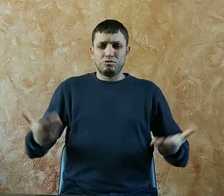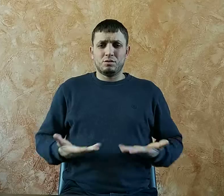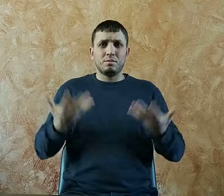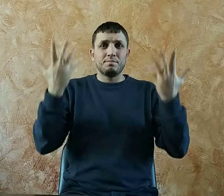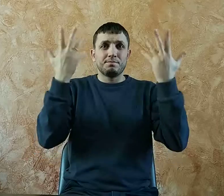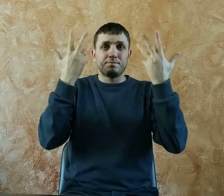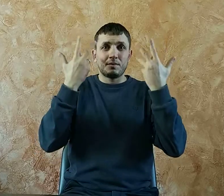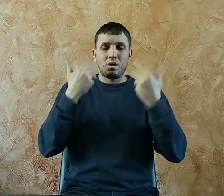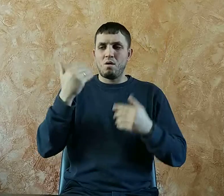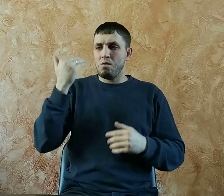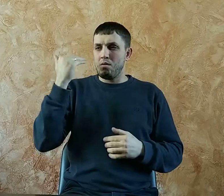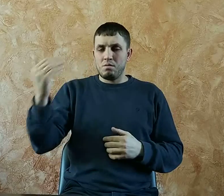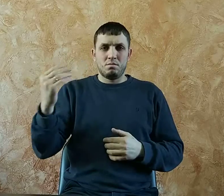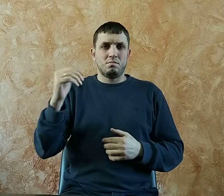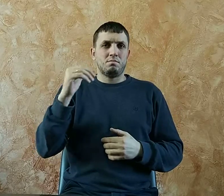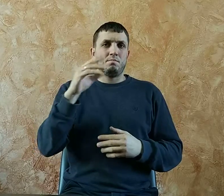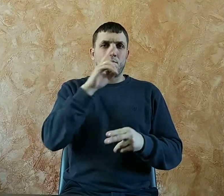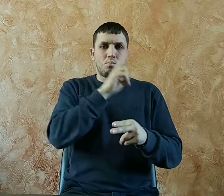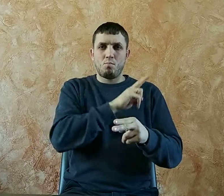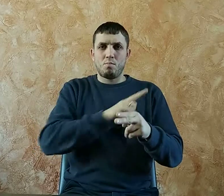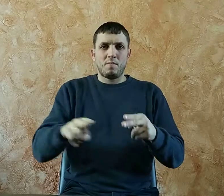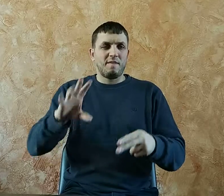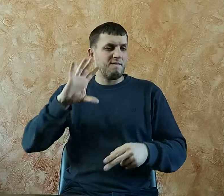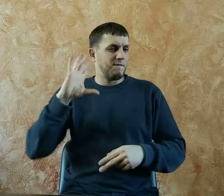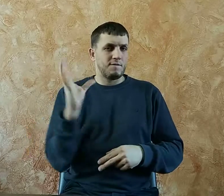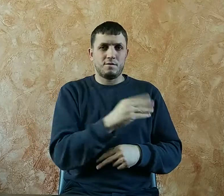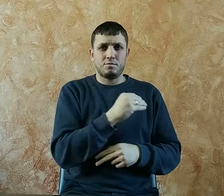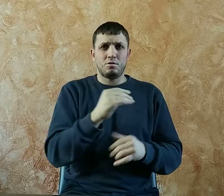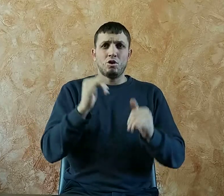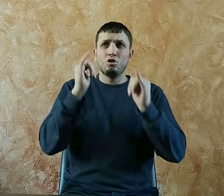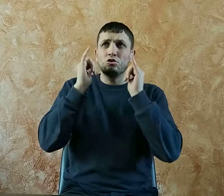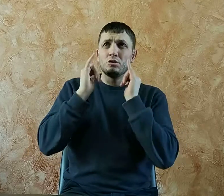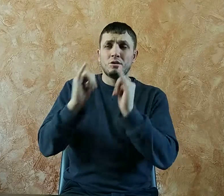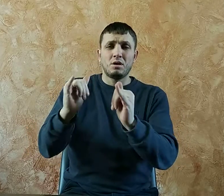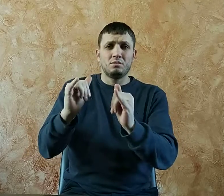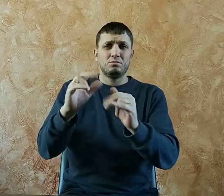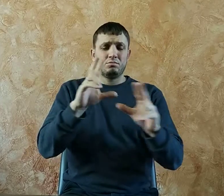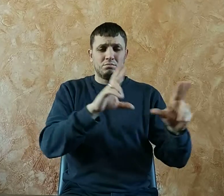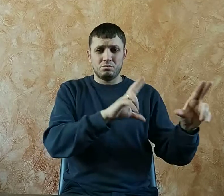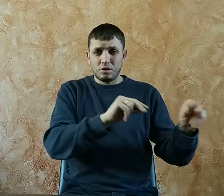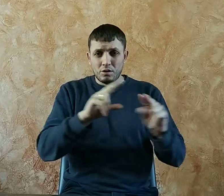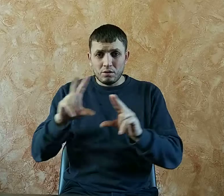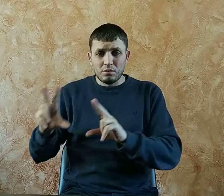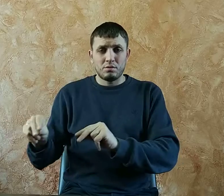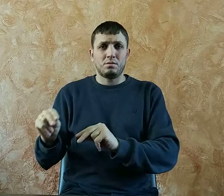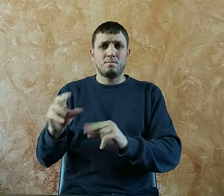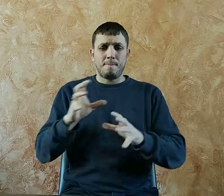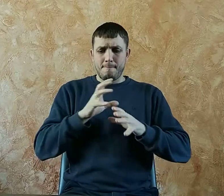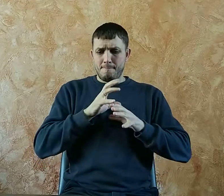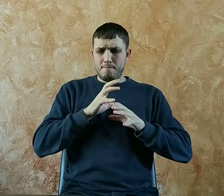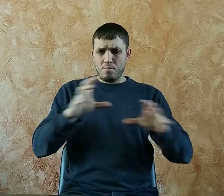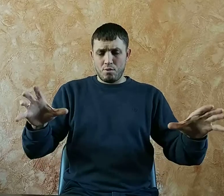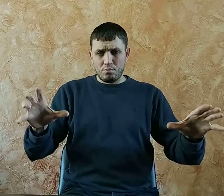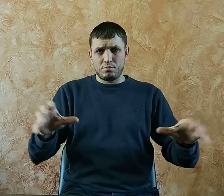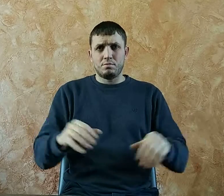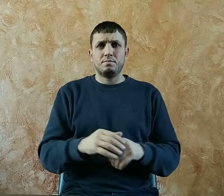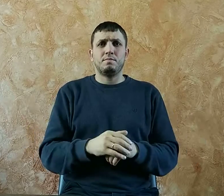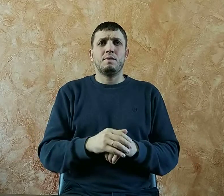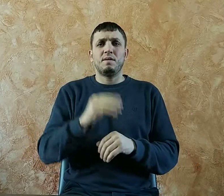они потеряли все. Честь, счастье, богатство, невинность